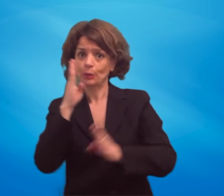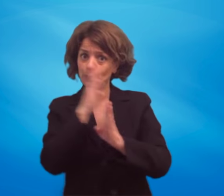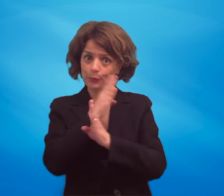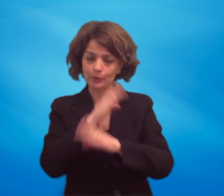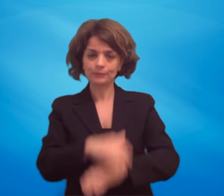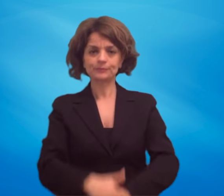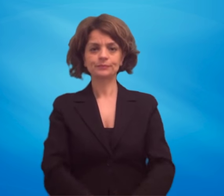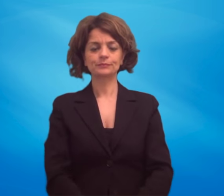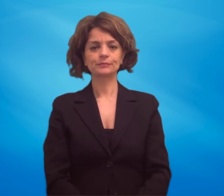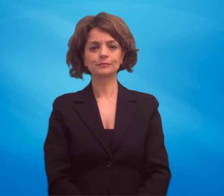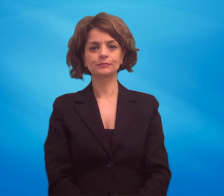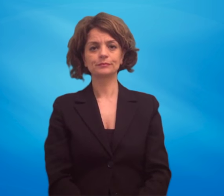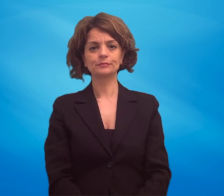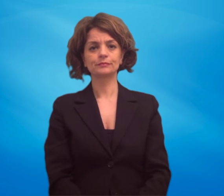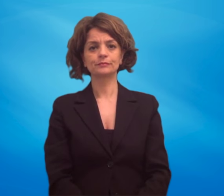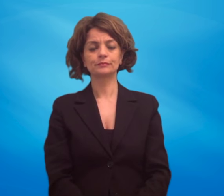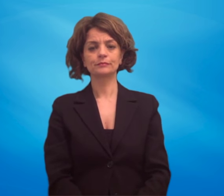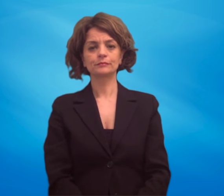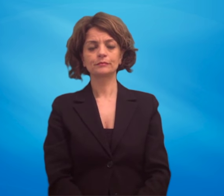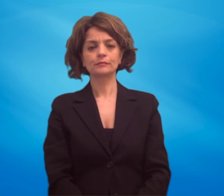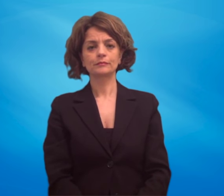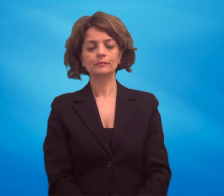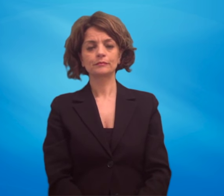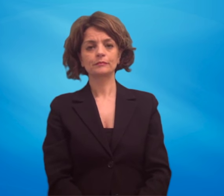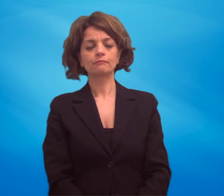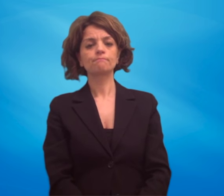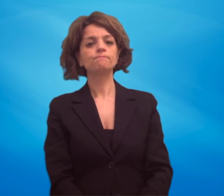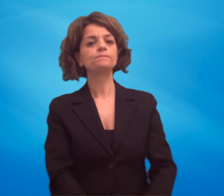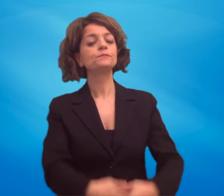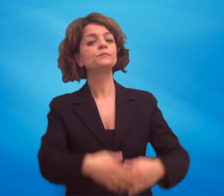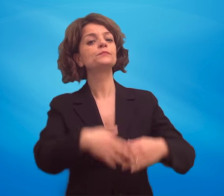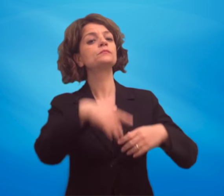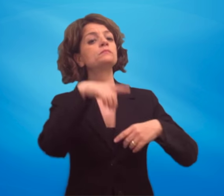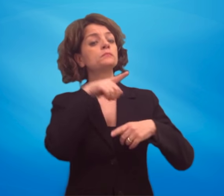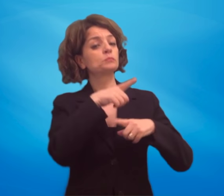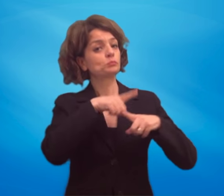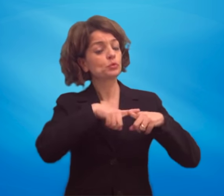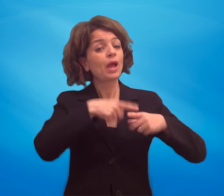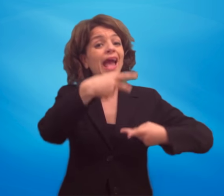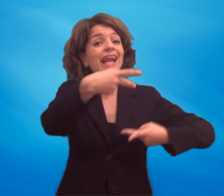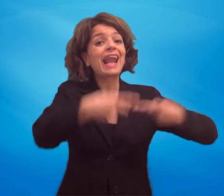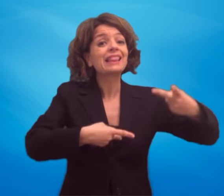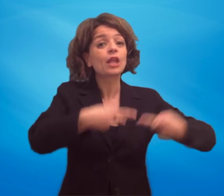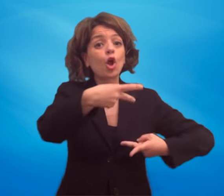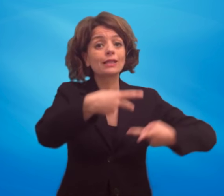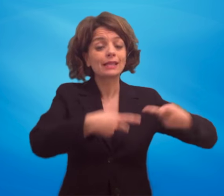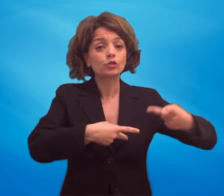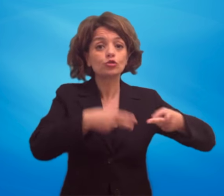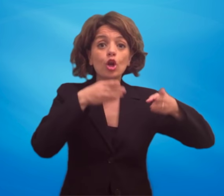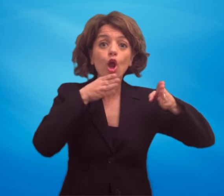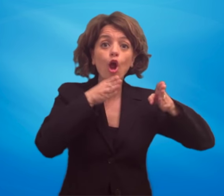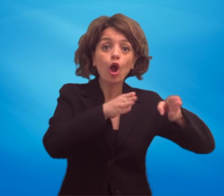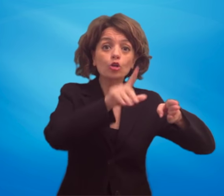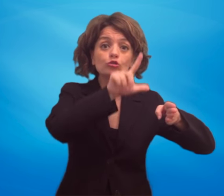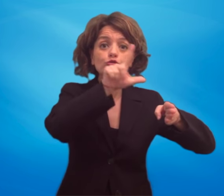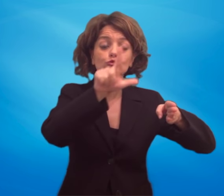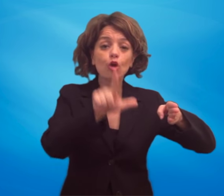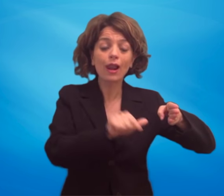3. Commette delle irregolarità nella rendicontazione dei corsi LIS svolti nel